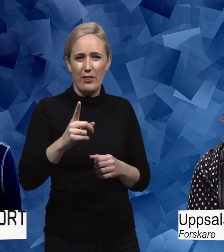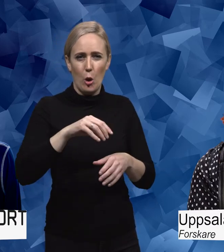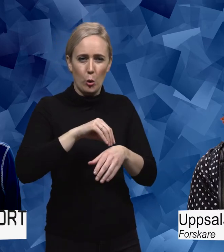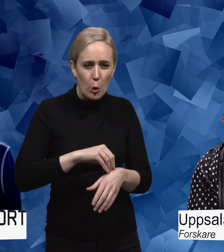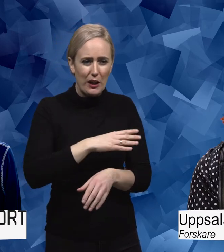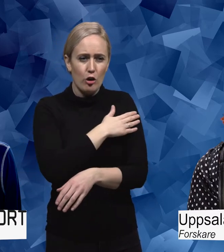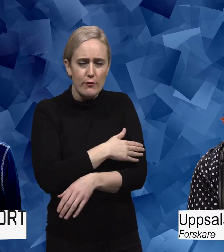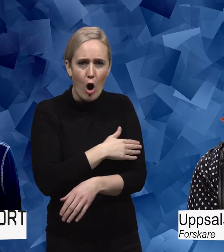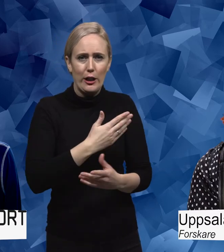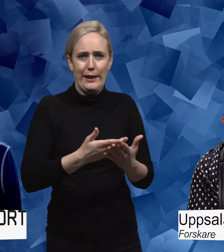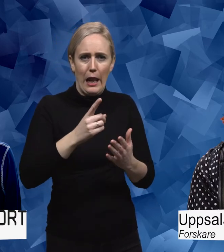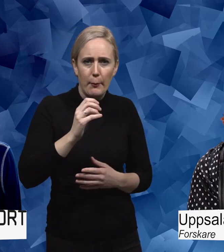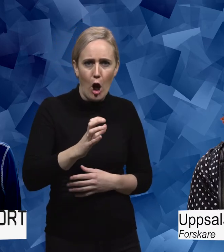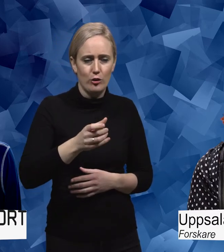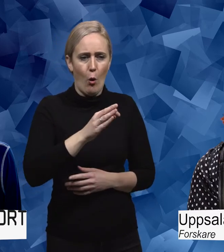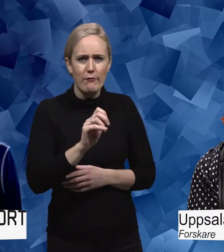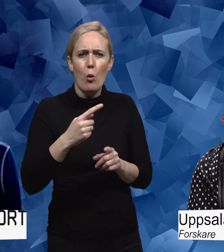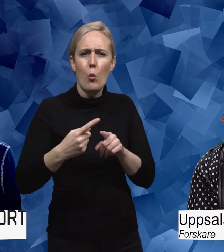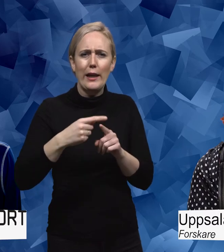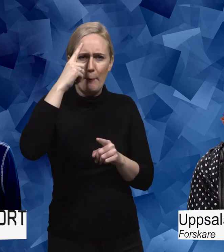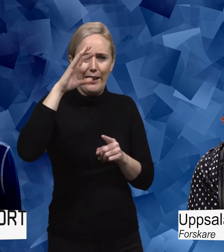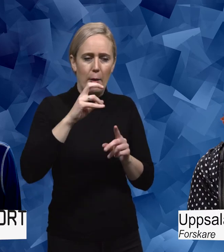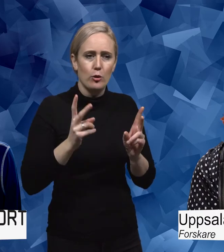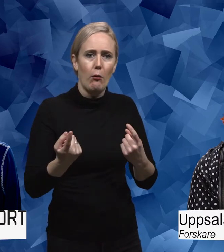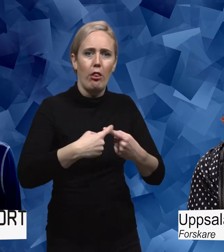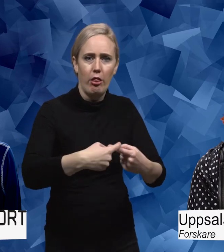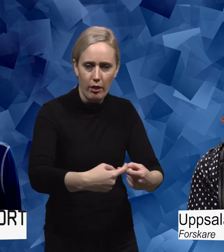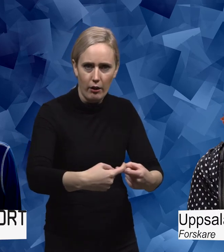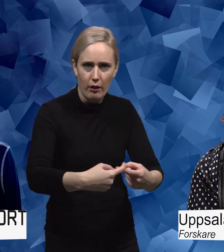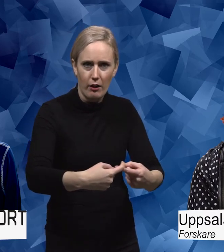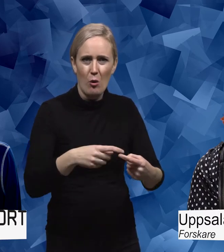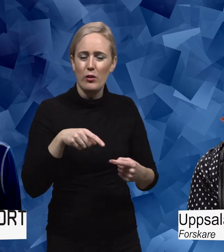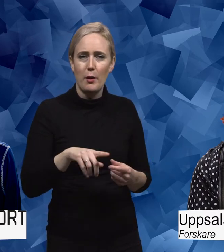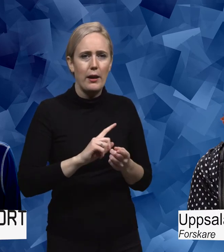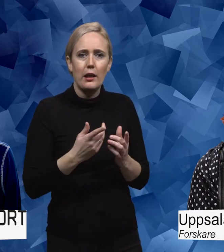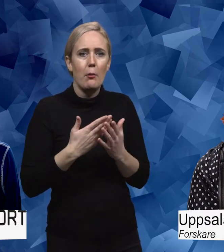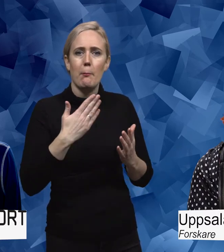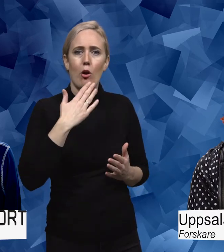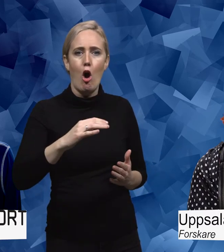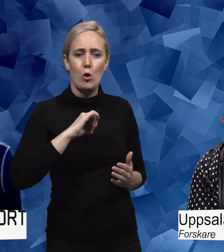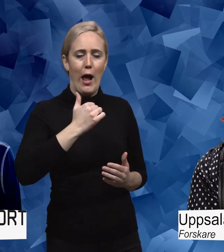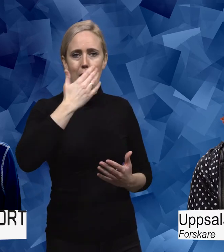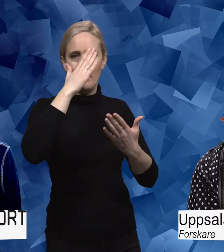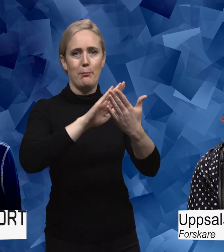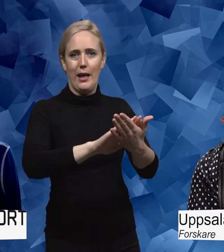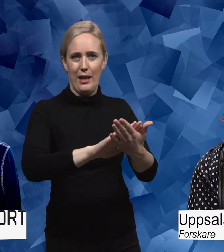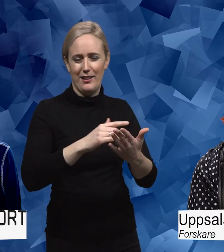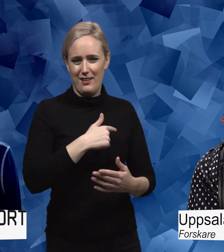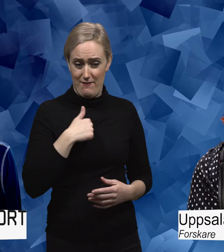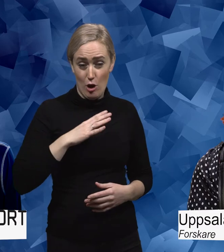svag, hjälplös, offer, och att det här bidrar till en osund självbild. Du och jag har ju lite olika förutsättningar,